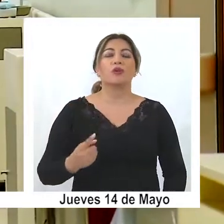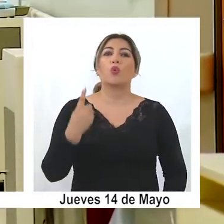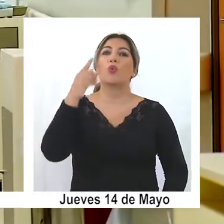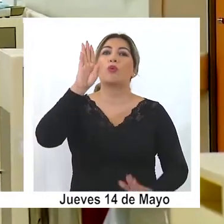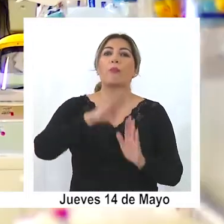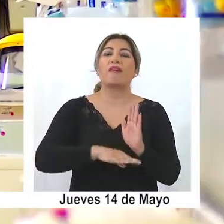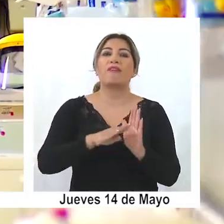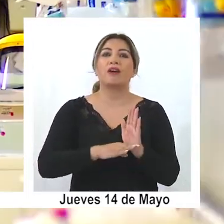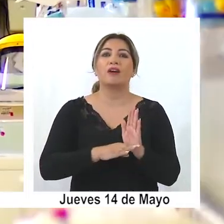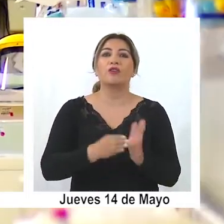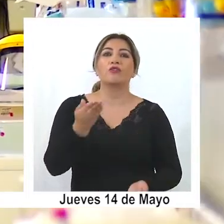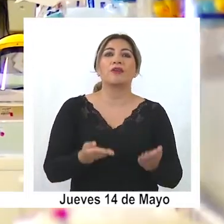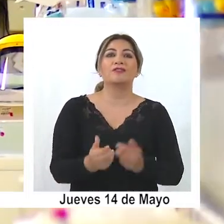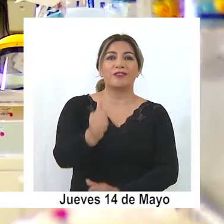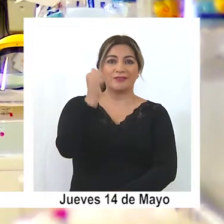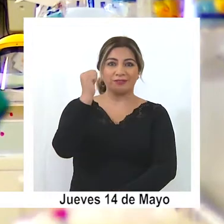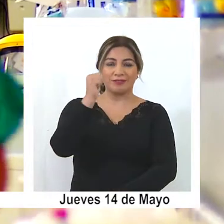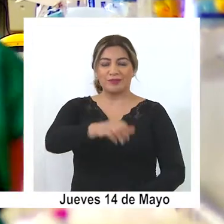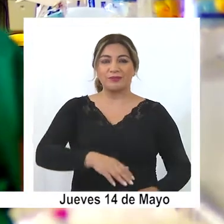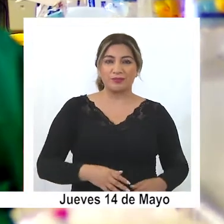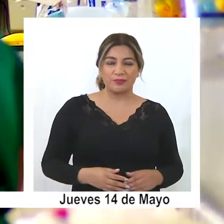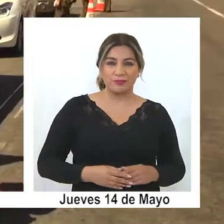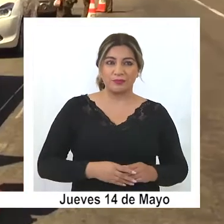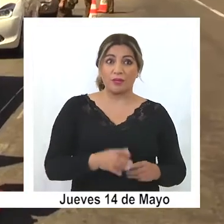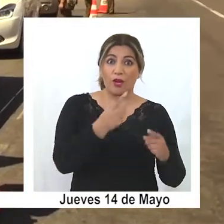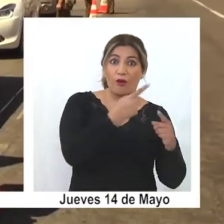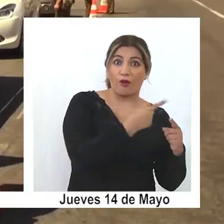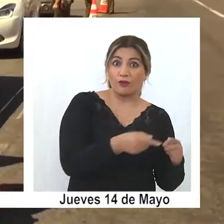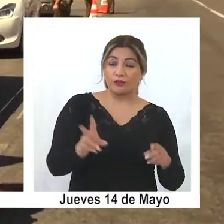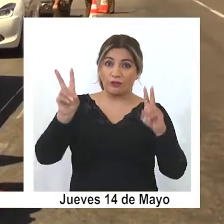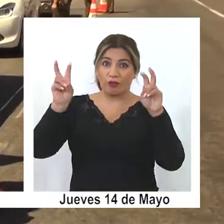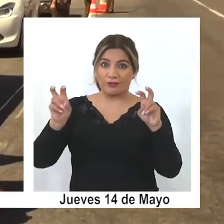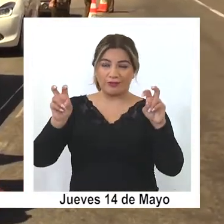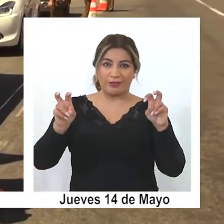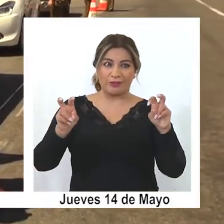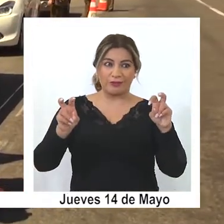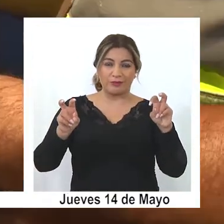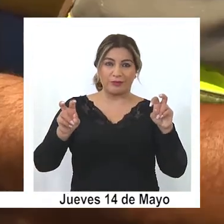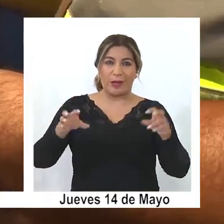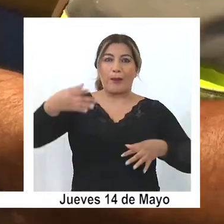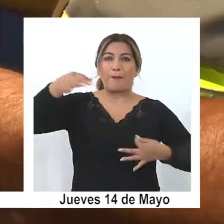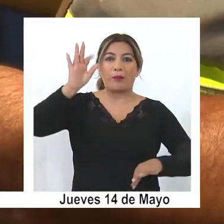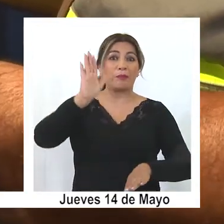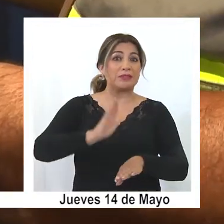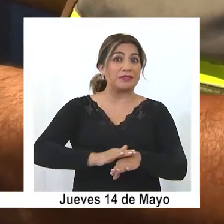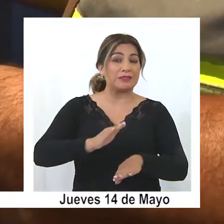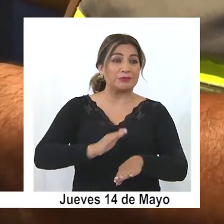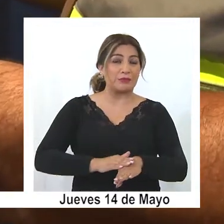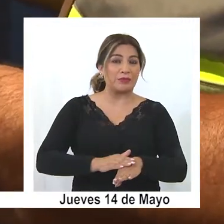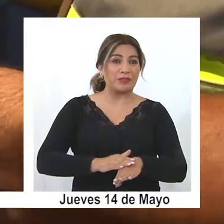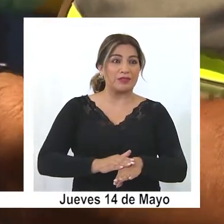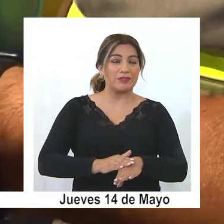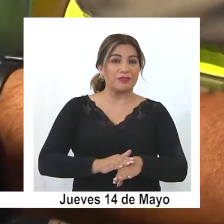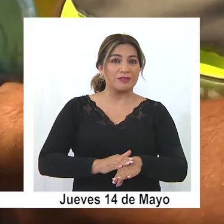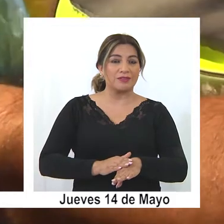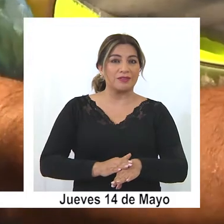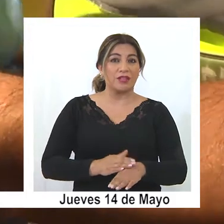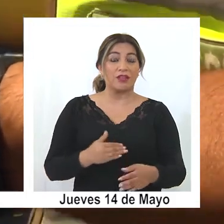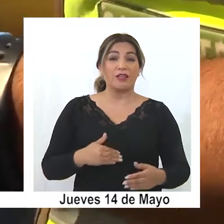que el día anterior. En otro ámbito, y respecto de los salvoconductos que se deben sacar en cuarentena,